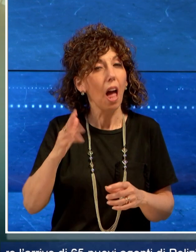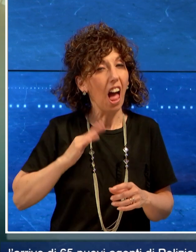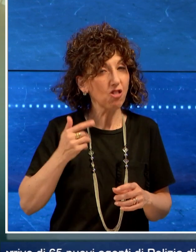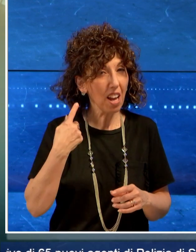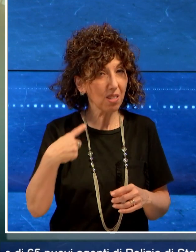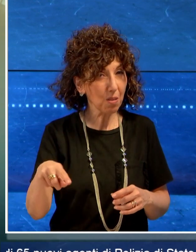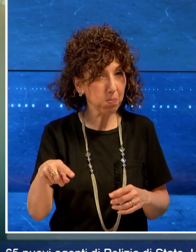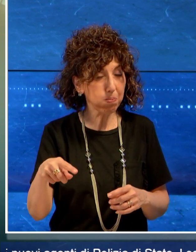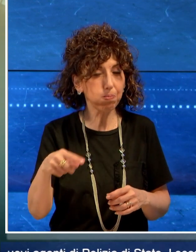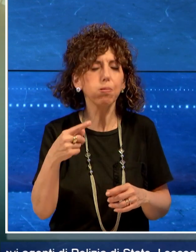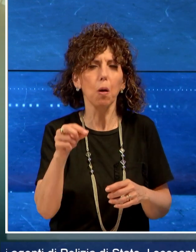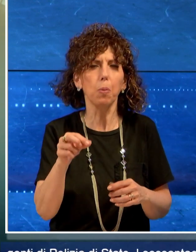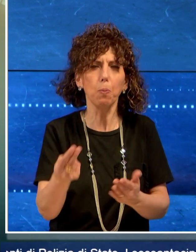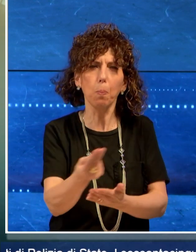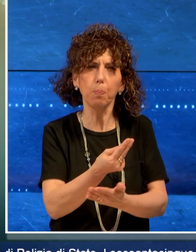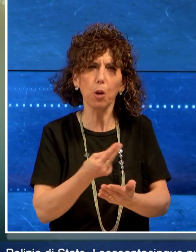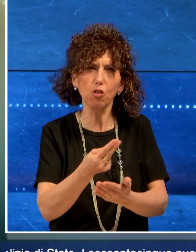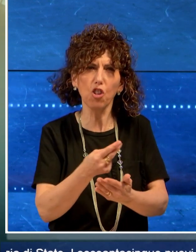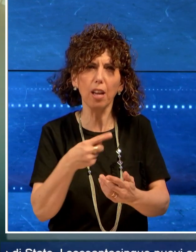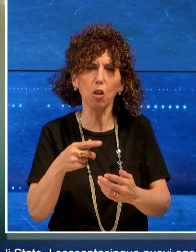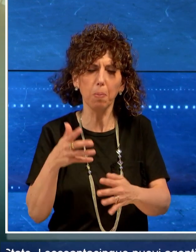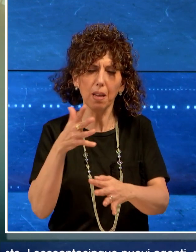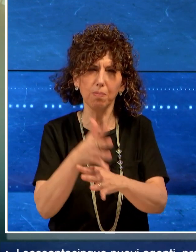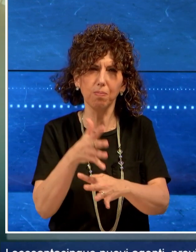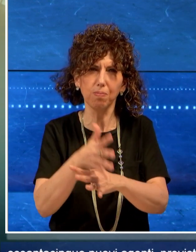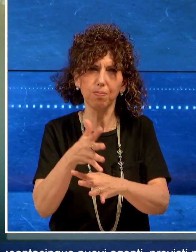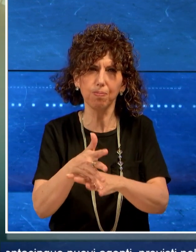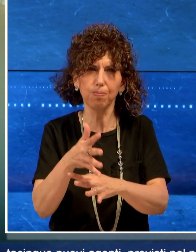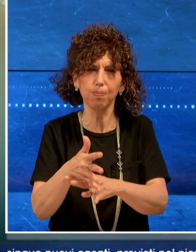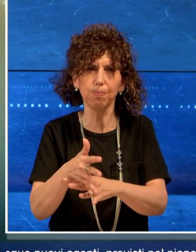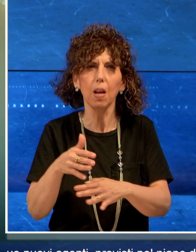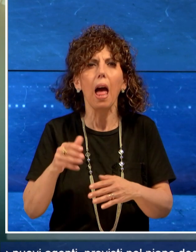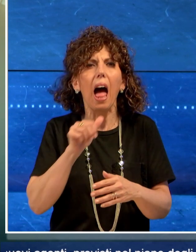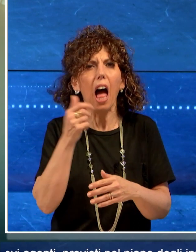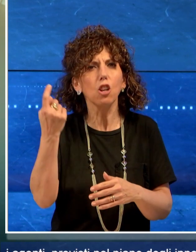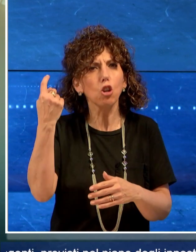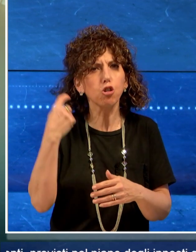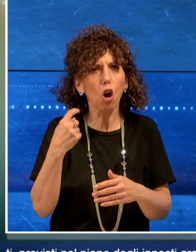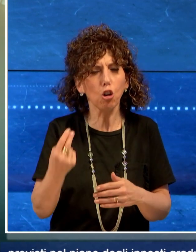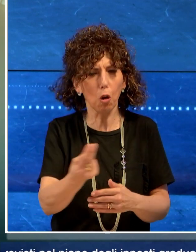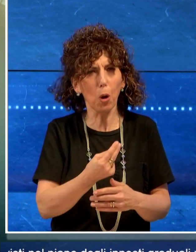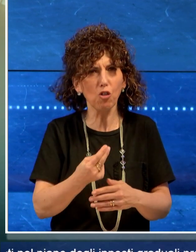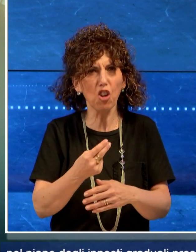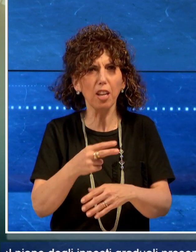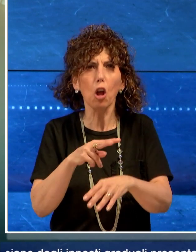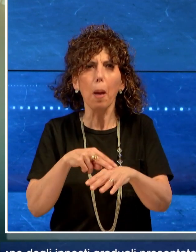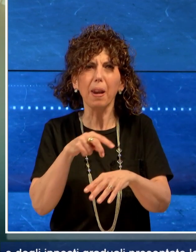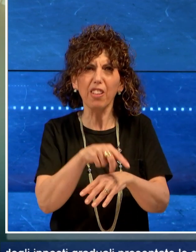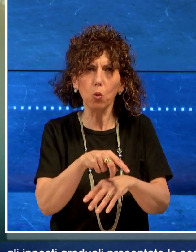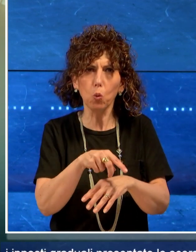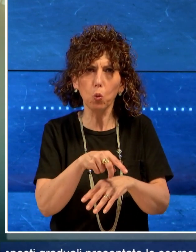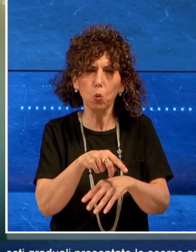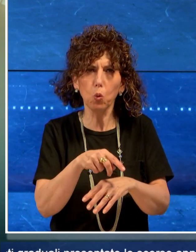previsti nel piano degli innesti graduali presentato lo scorso anno in Prefittura dal